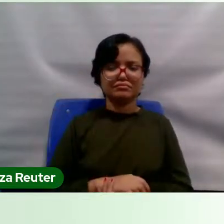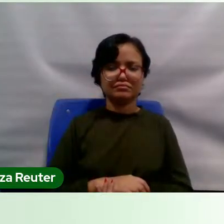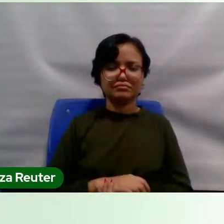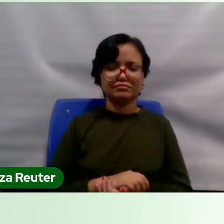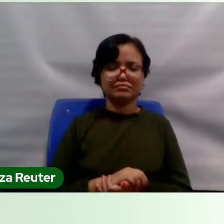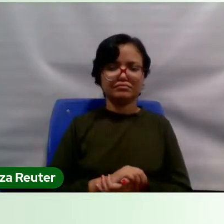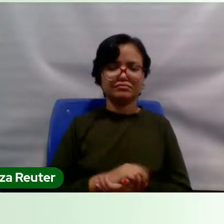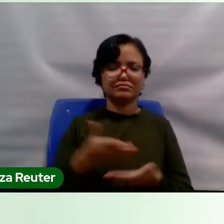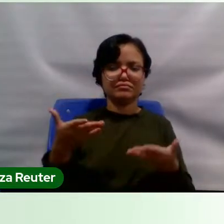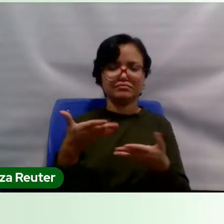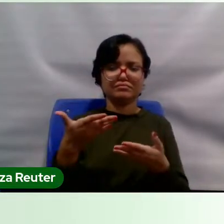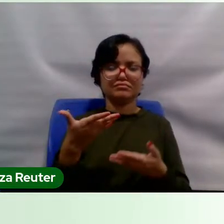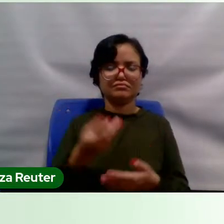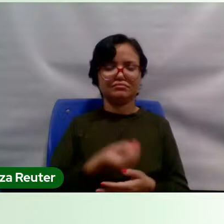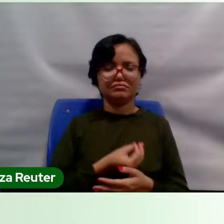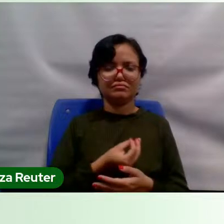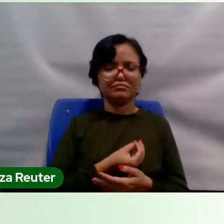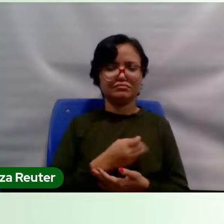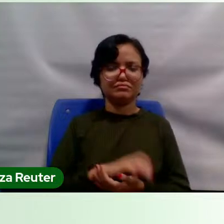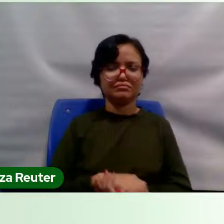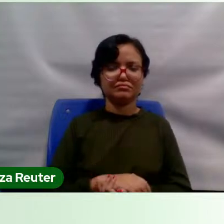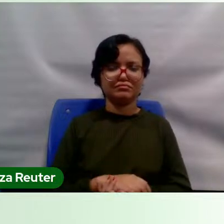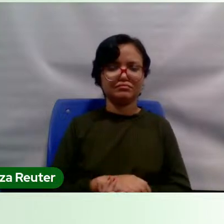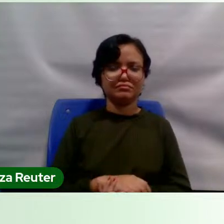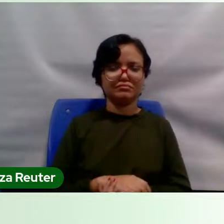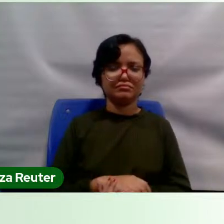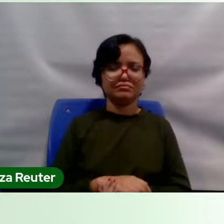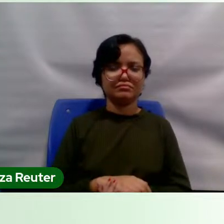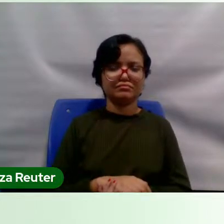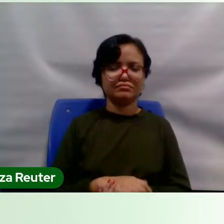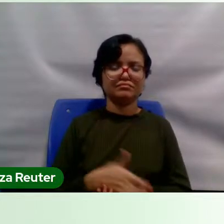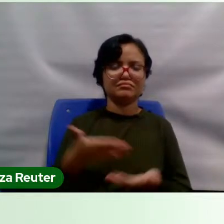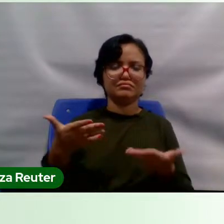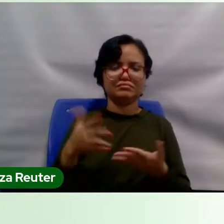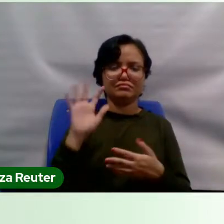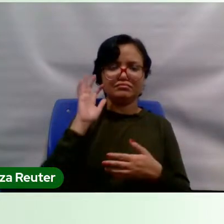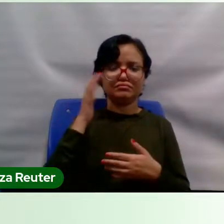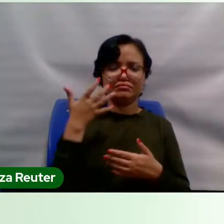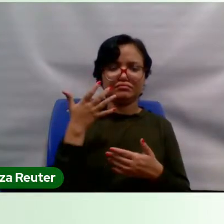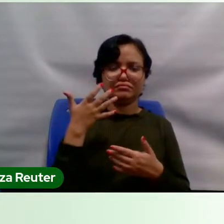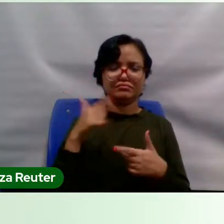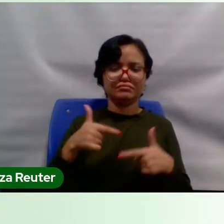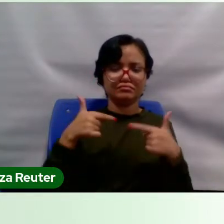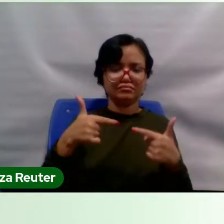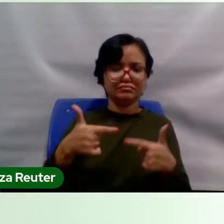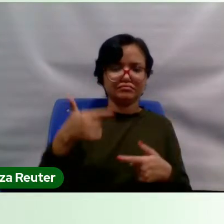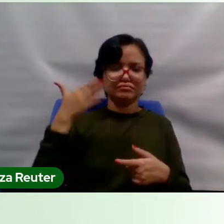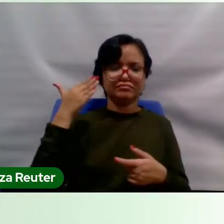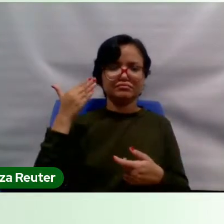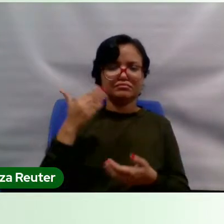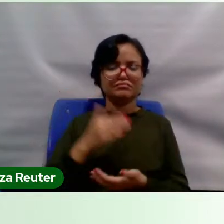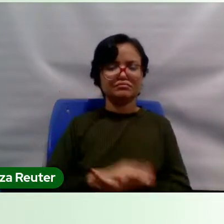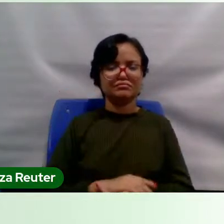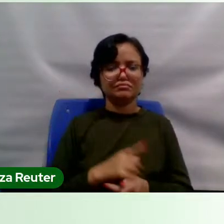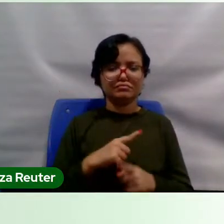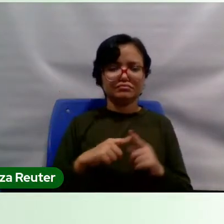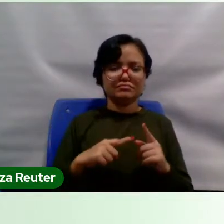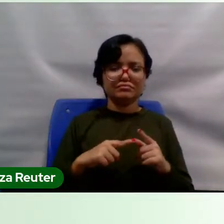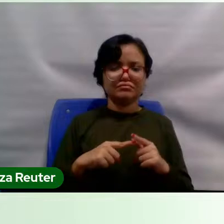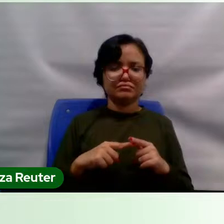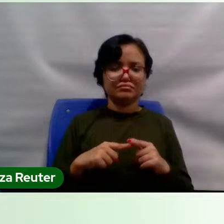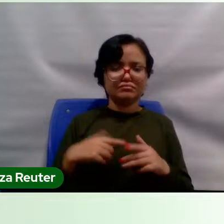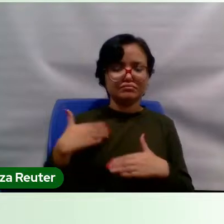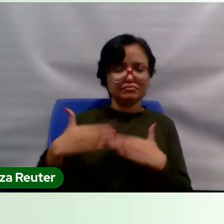que ele vive é um presente que é um resultado de processos passados, mas que esses processos